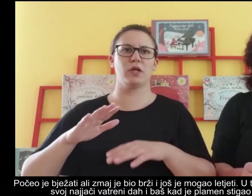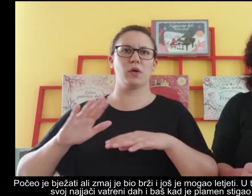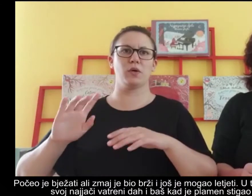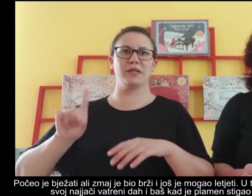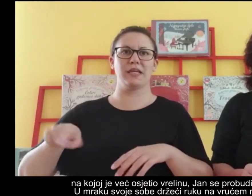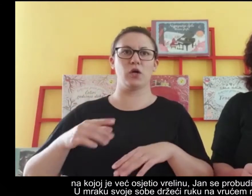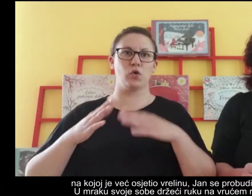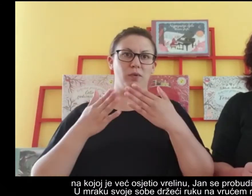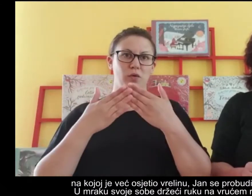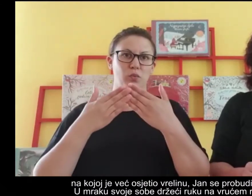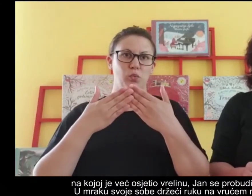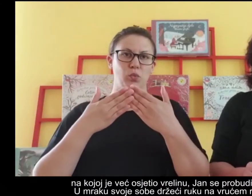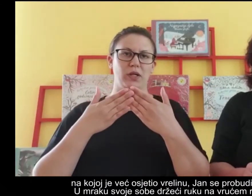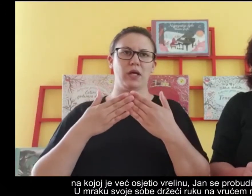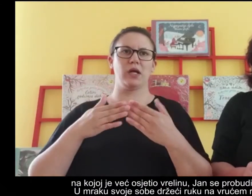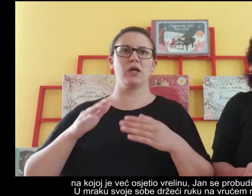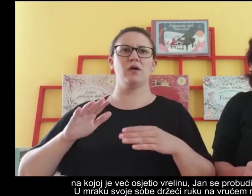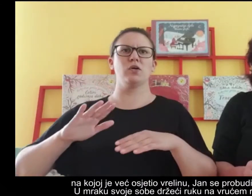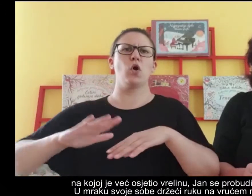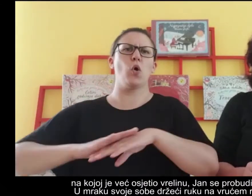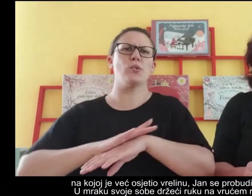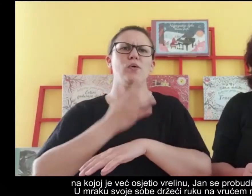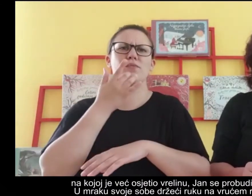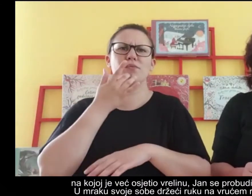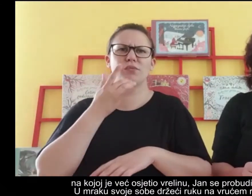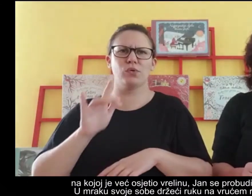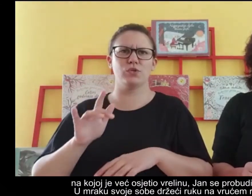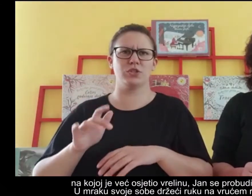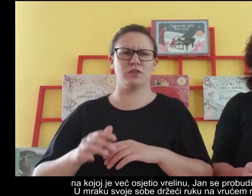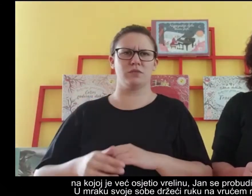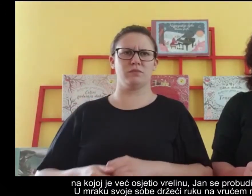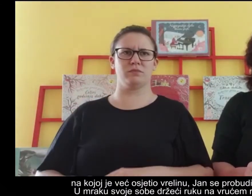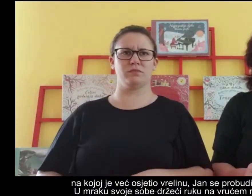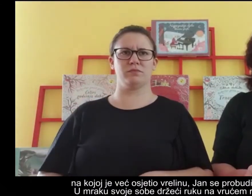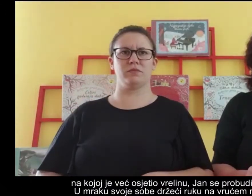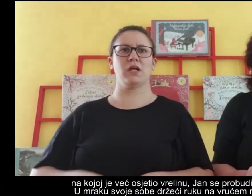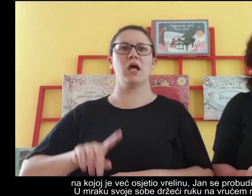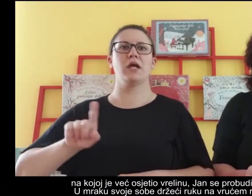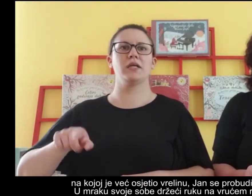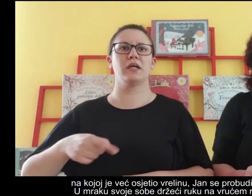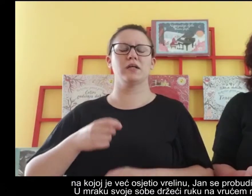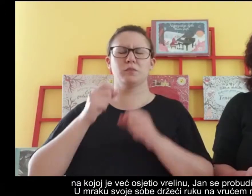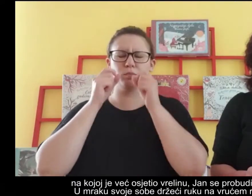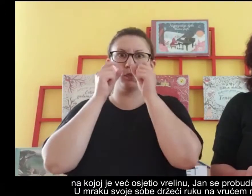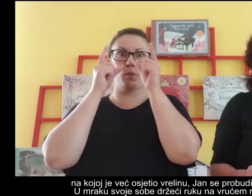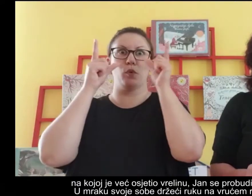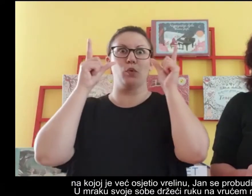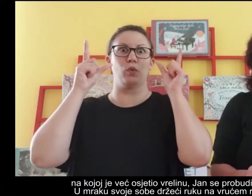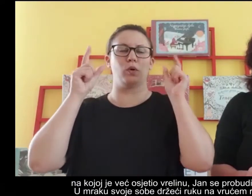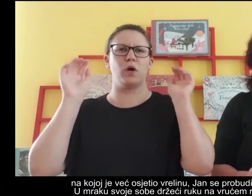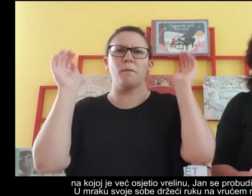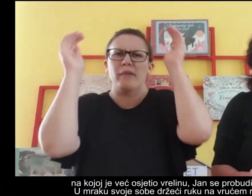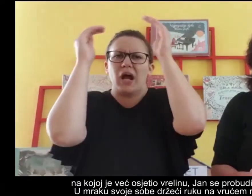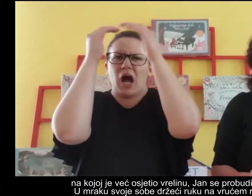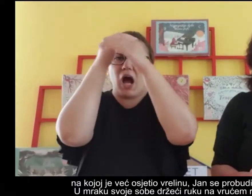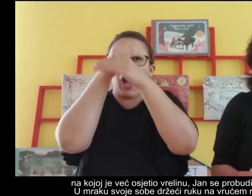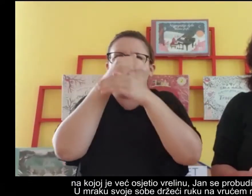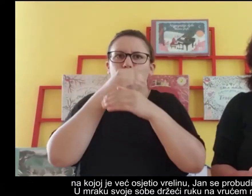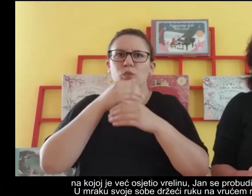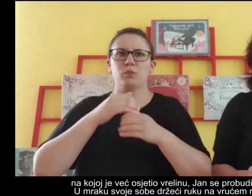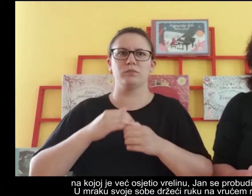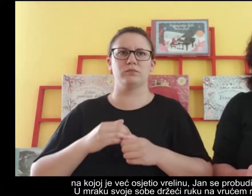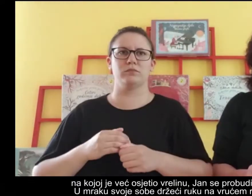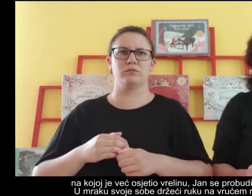Janove ruke, na kojoj je već osjetio vrelinu, Jan se probudio u mraku.